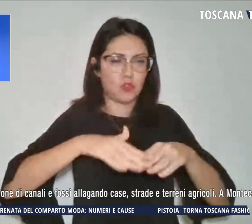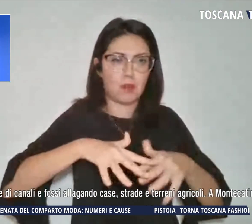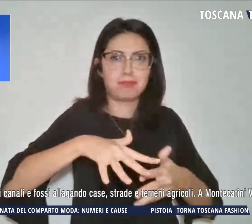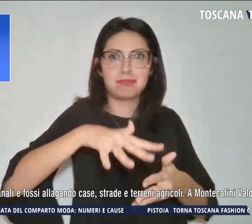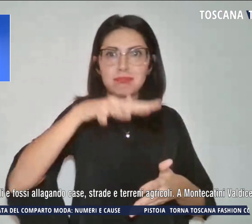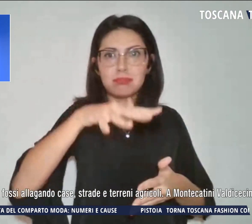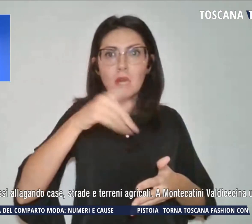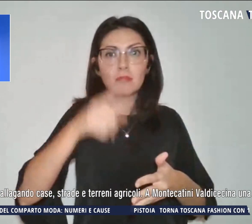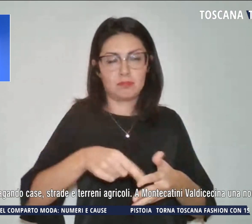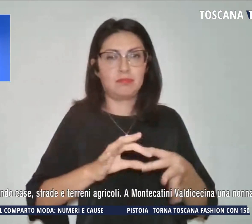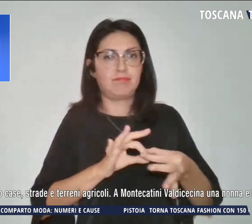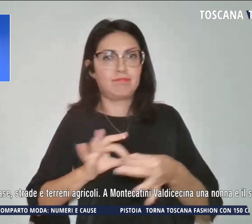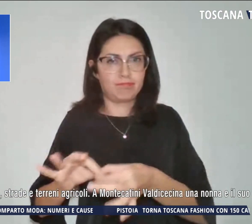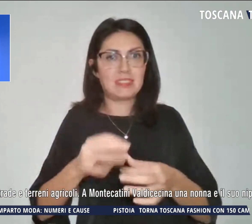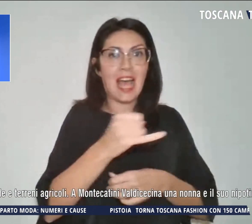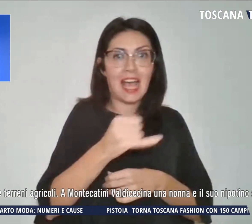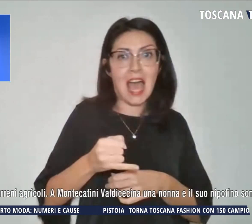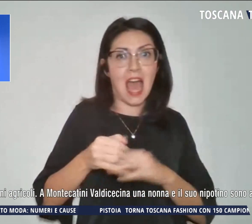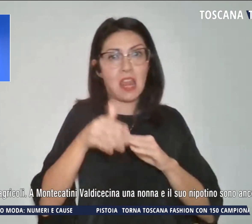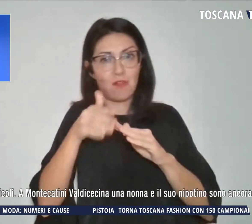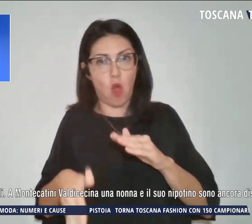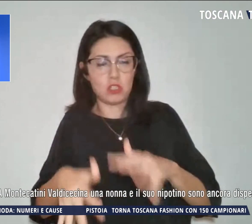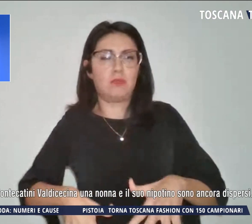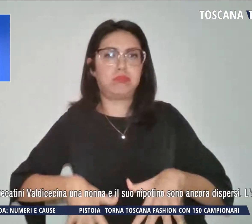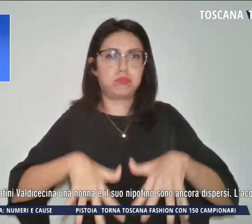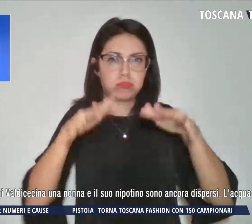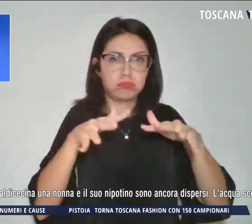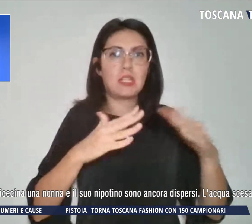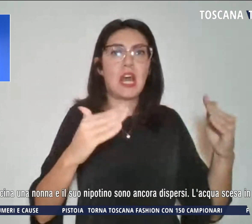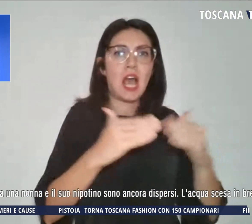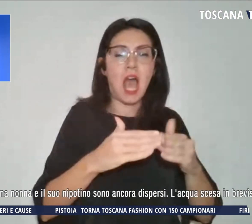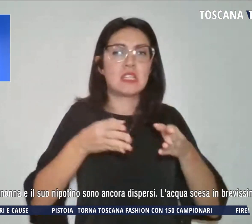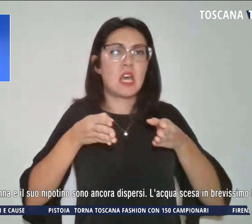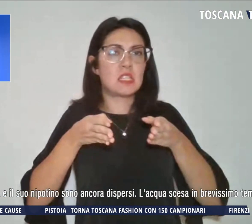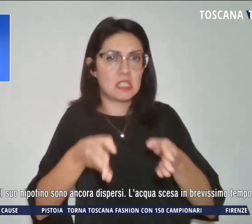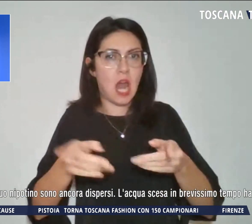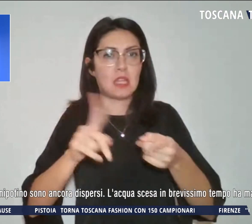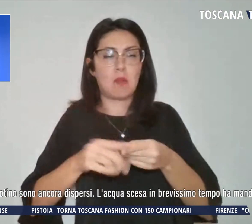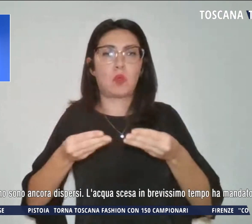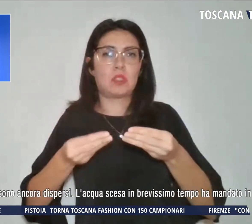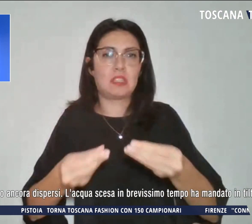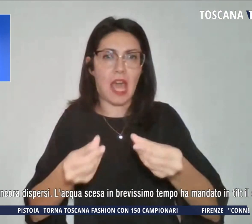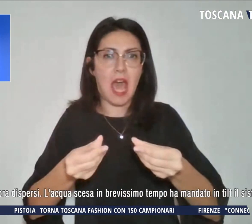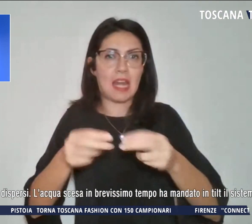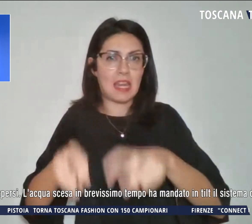'esondazione di canali e fossi allagando case, strade e terreni agricoli.